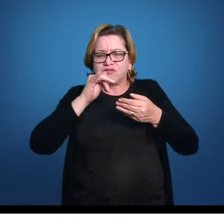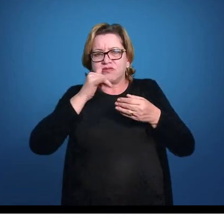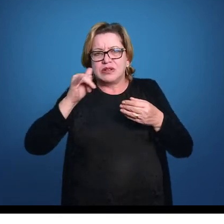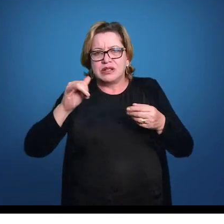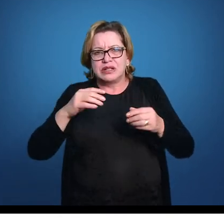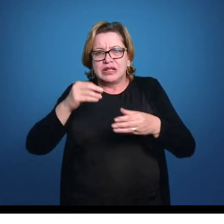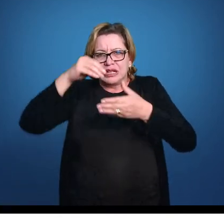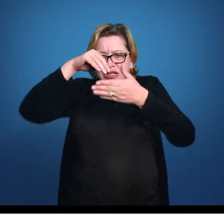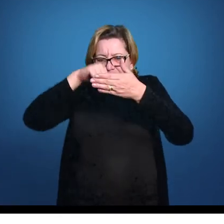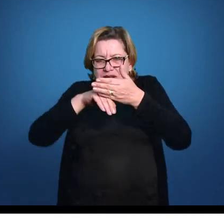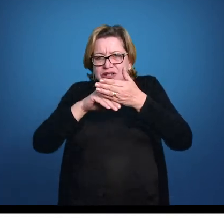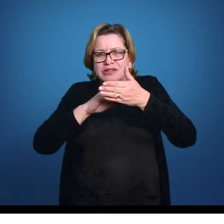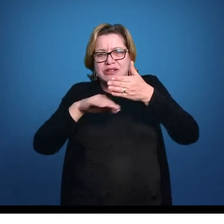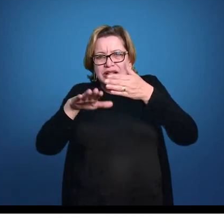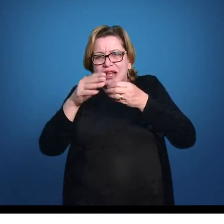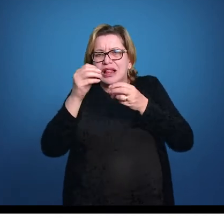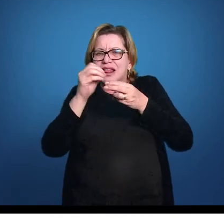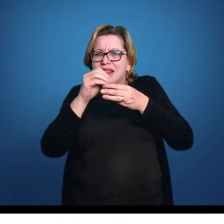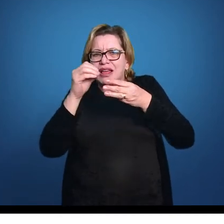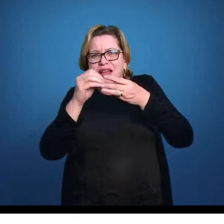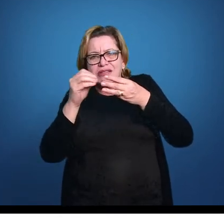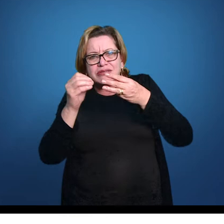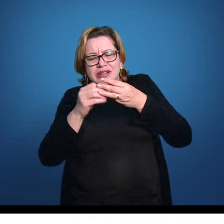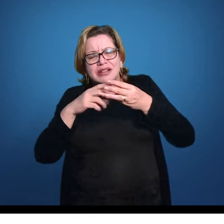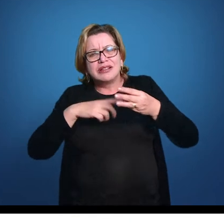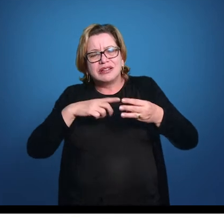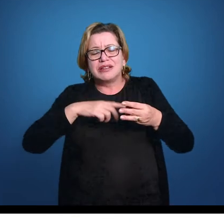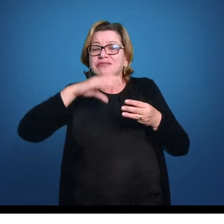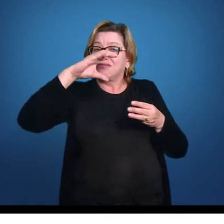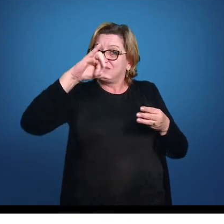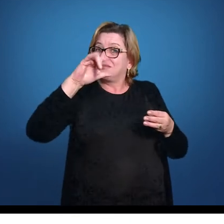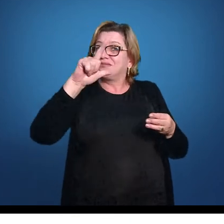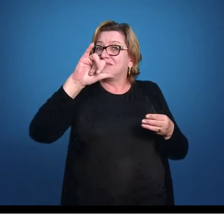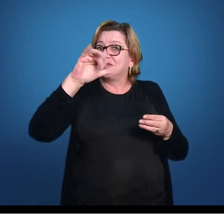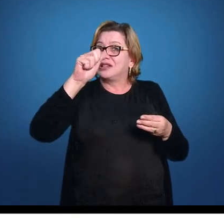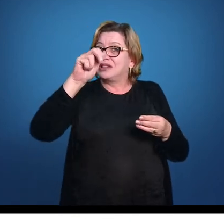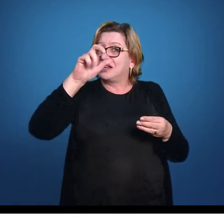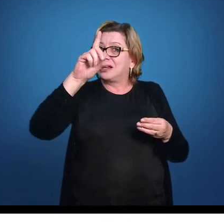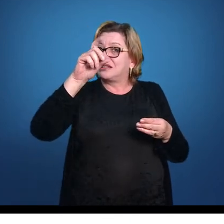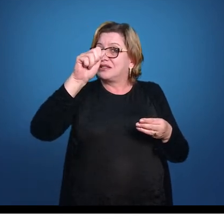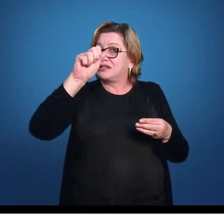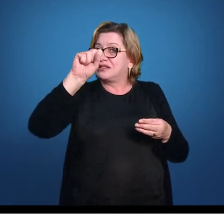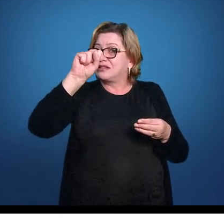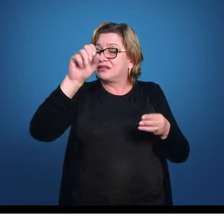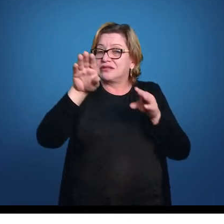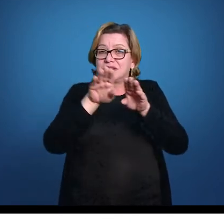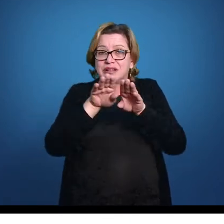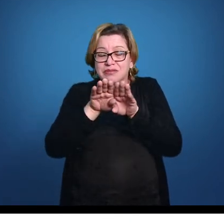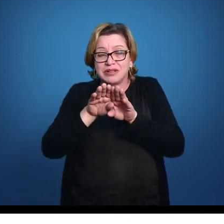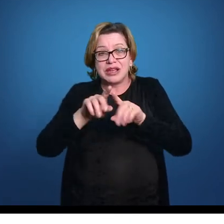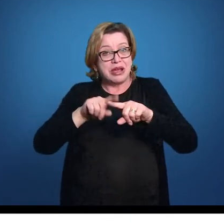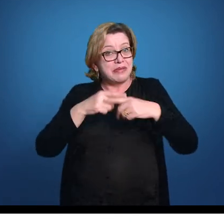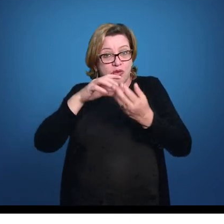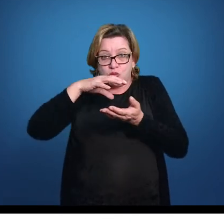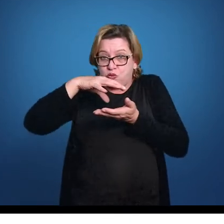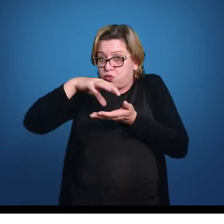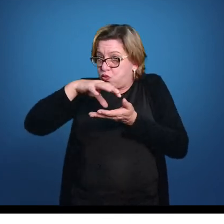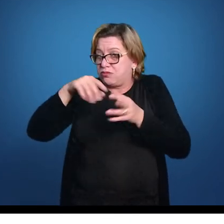fundo eu tenho células ciliadas semelhantes ao neuromastus, mas sem cúpula gelatinosa. E essas células